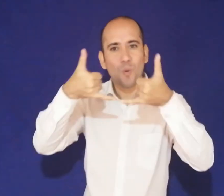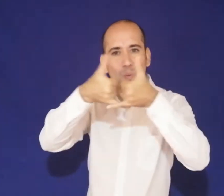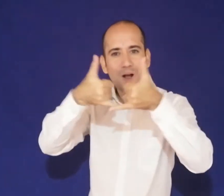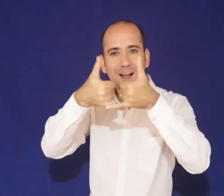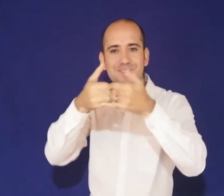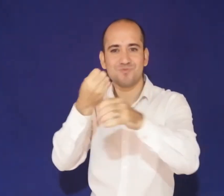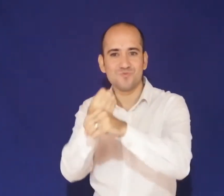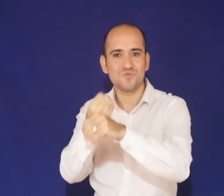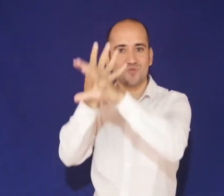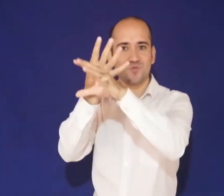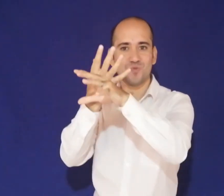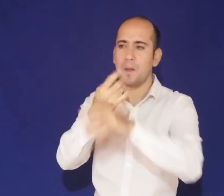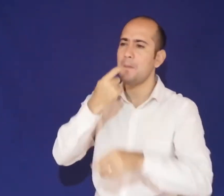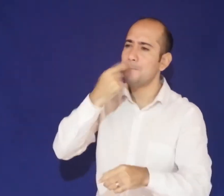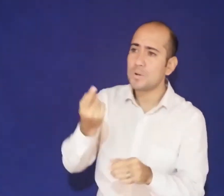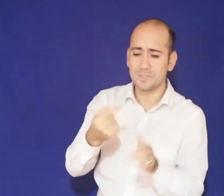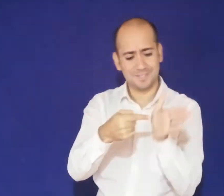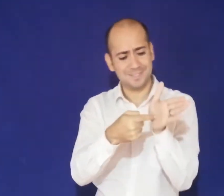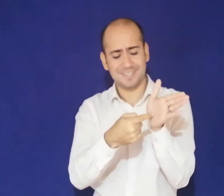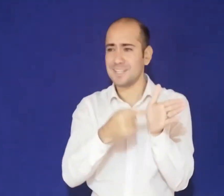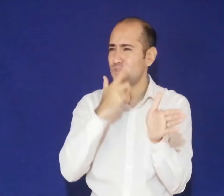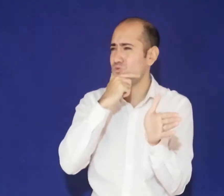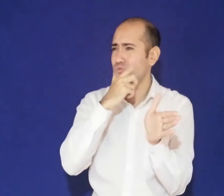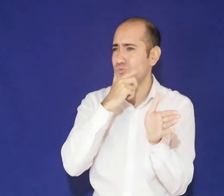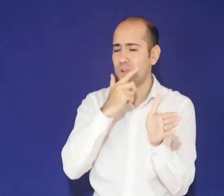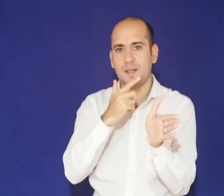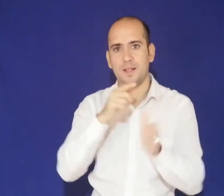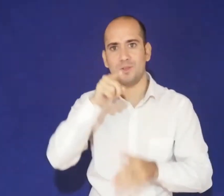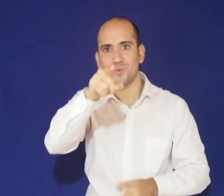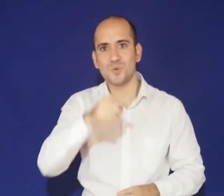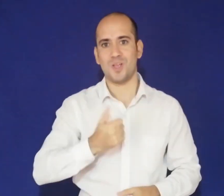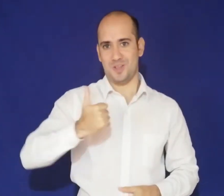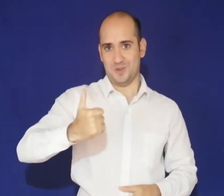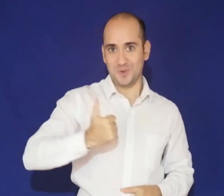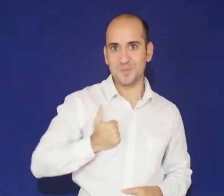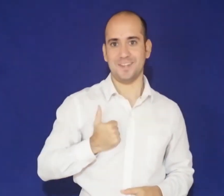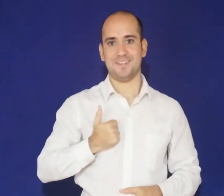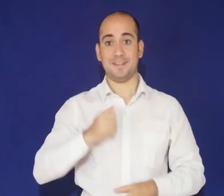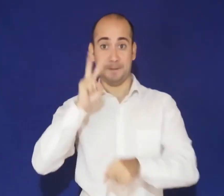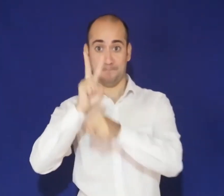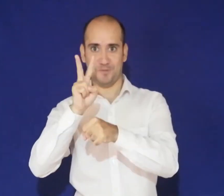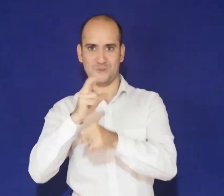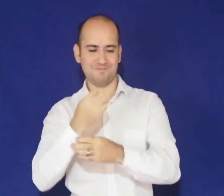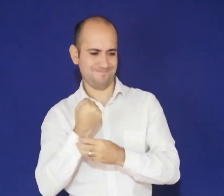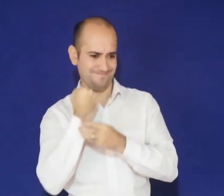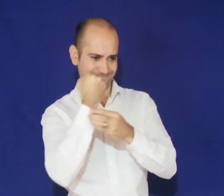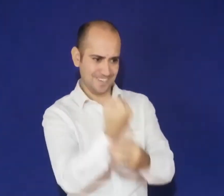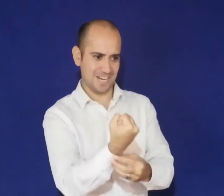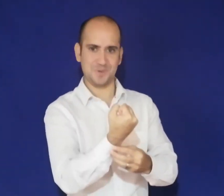trabajando. Muy importante, cumplir. No, no, Vale.